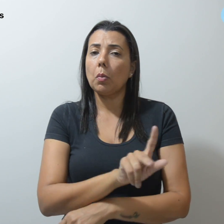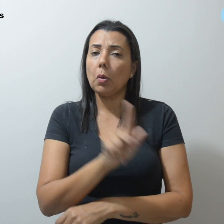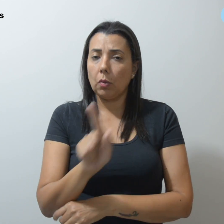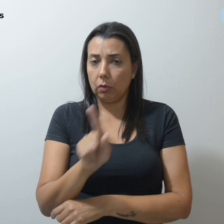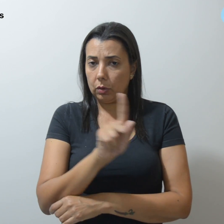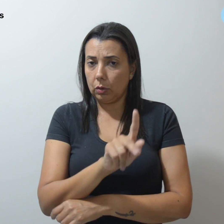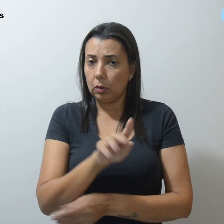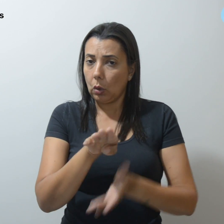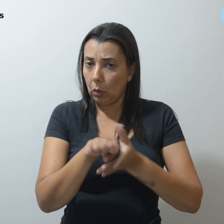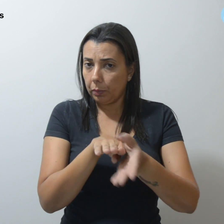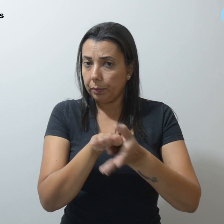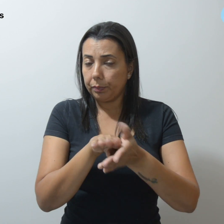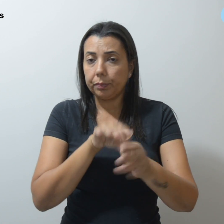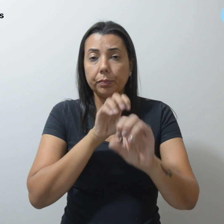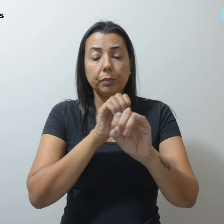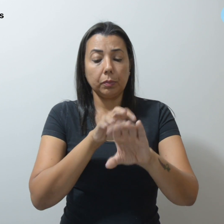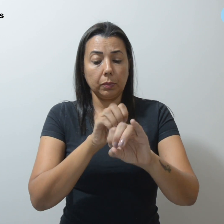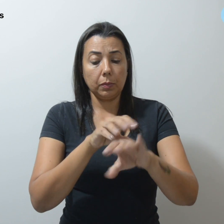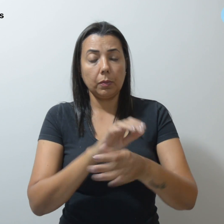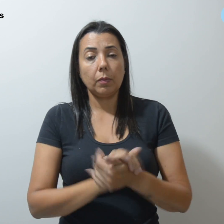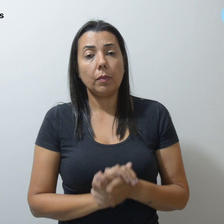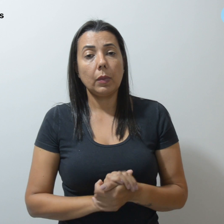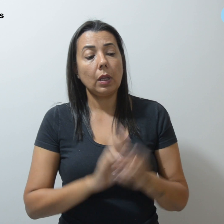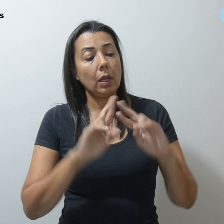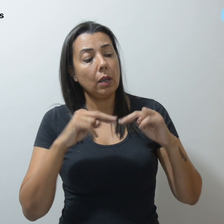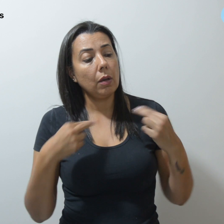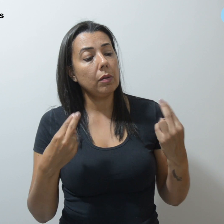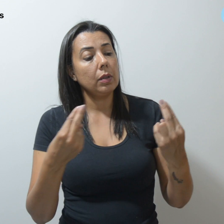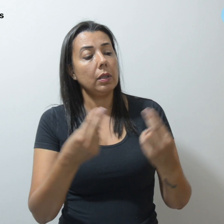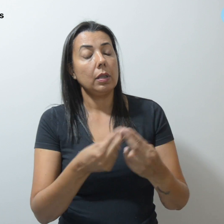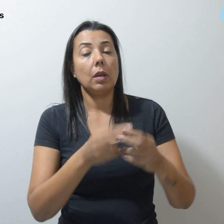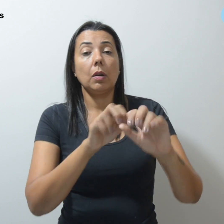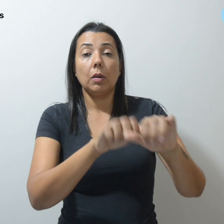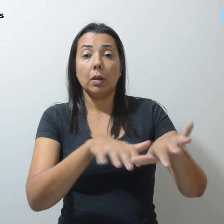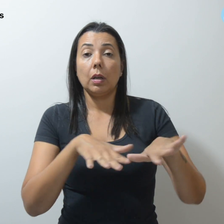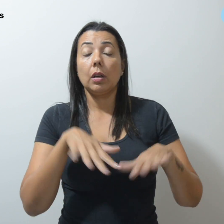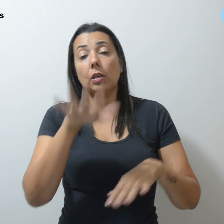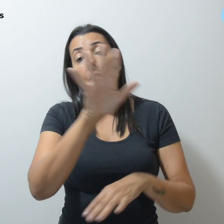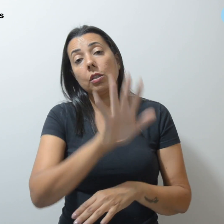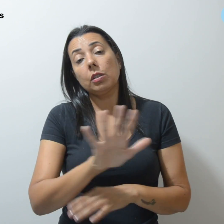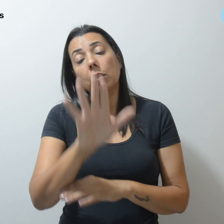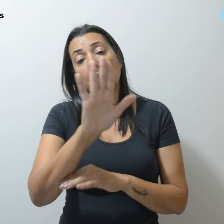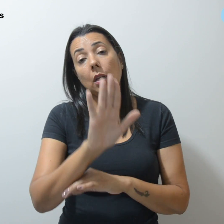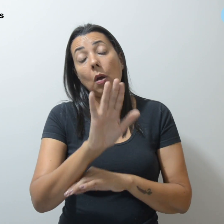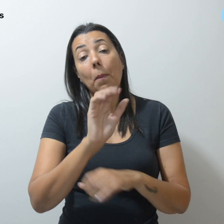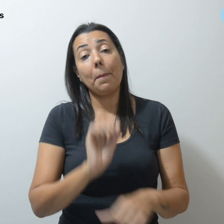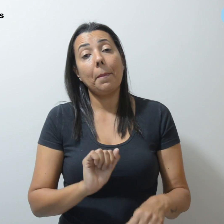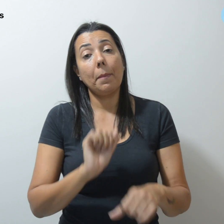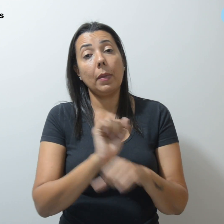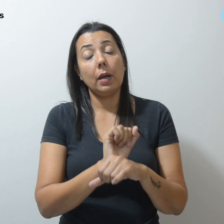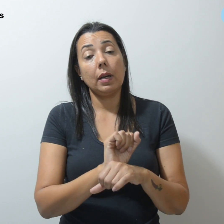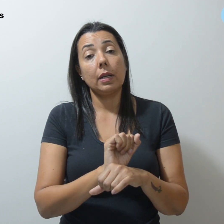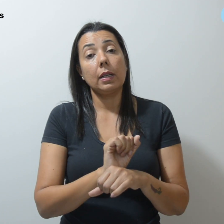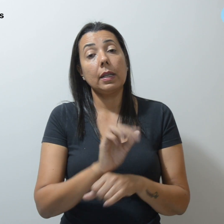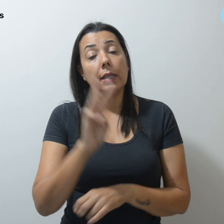orientadores educacionais se reunirão em Assembleia Geral com paralisação na terça-feira,